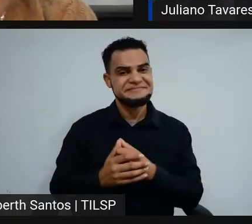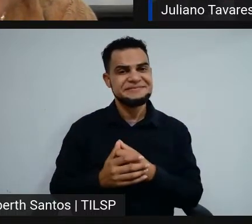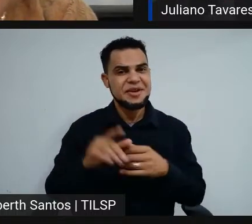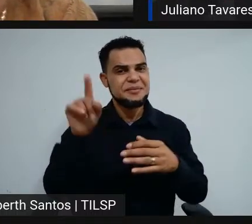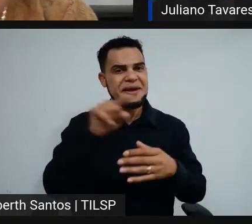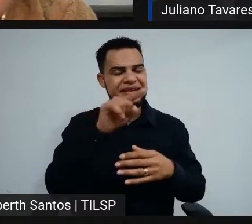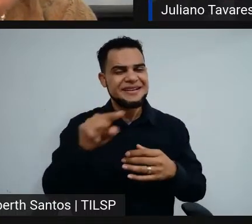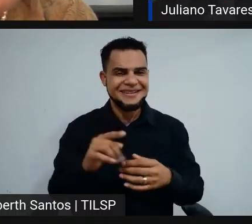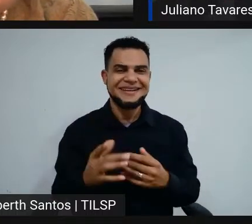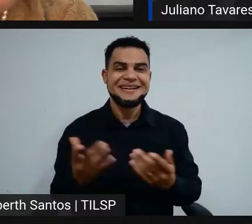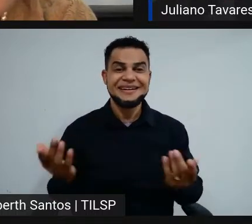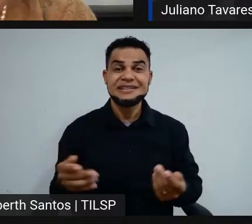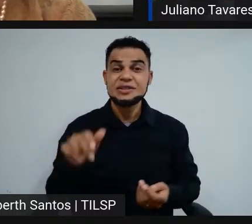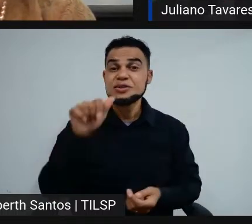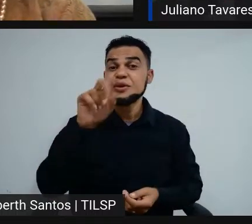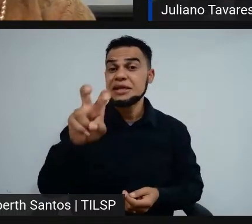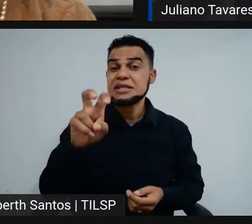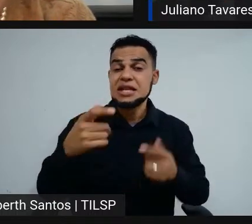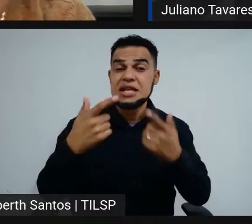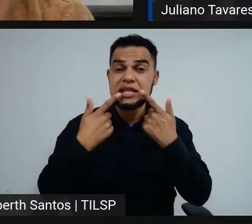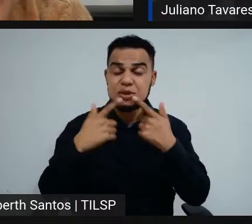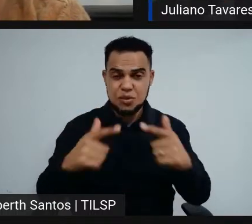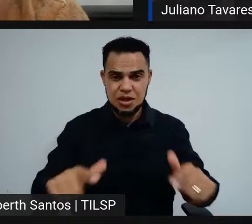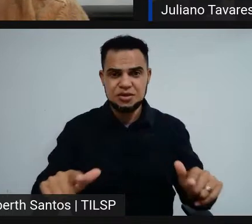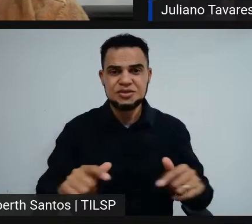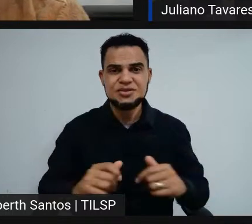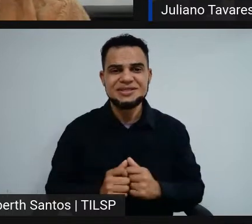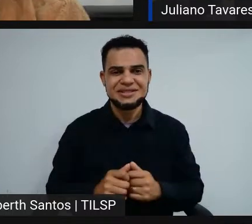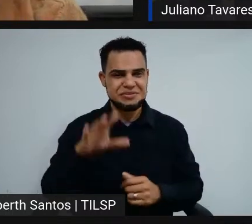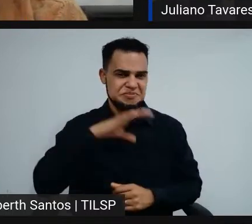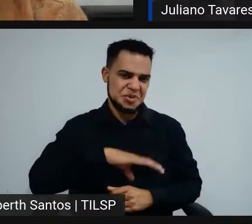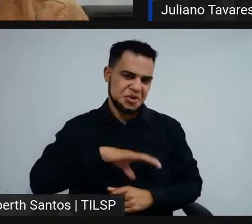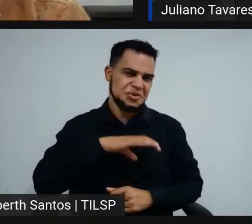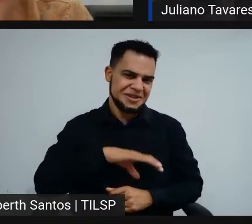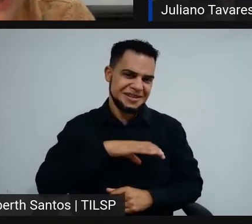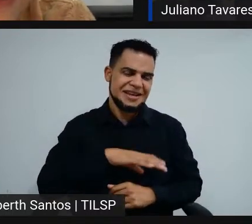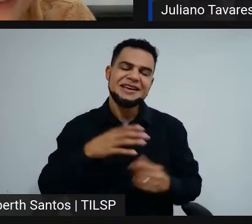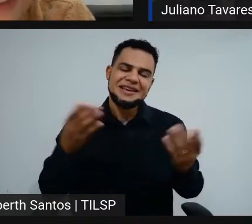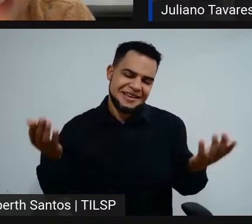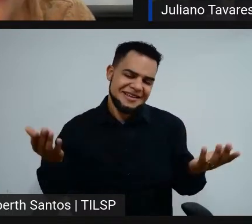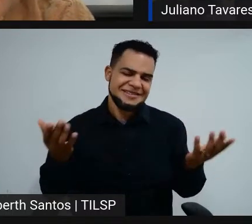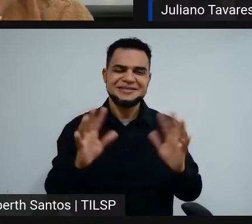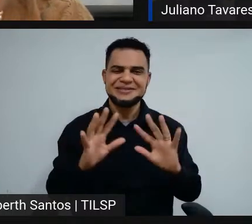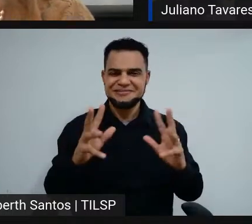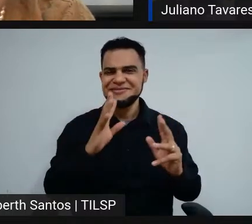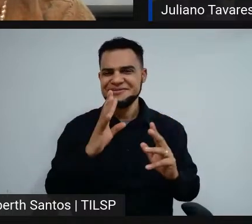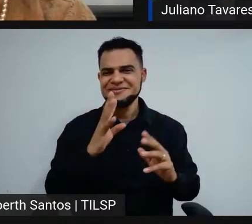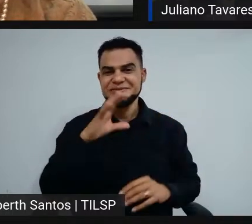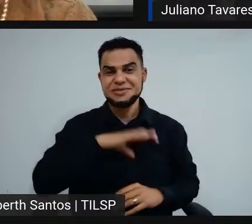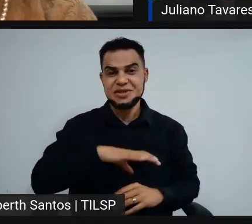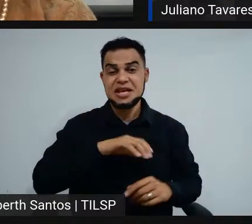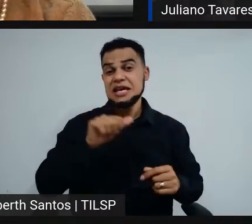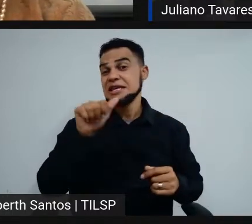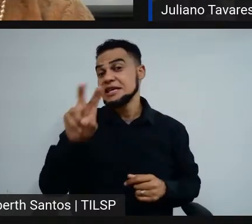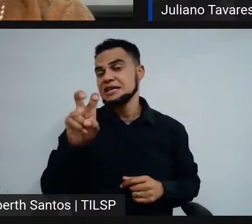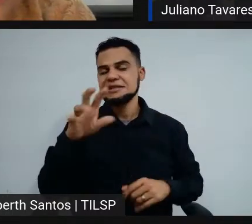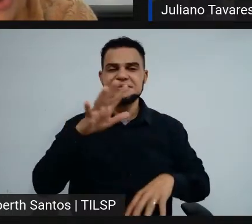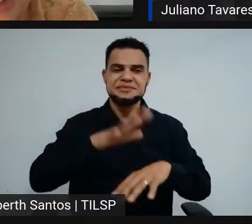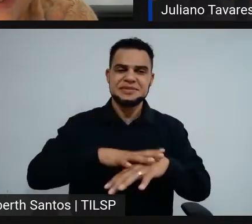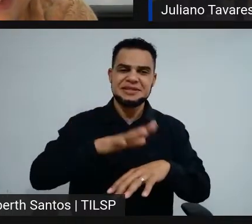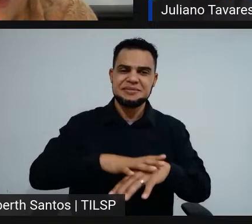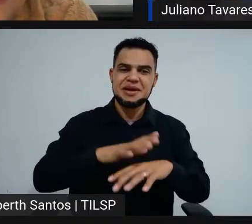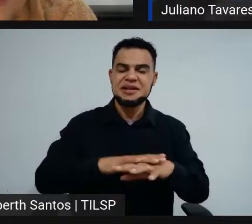15 questões de linguagens, mais comumente chamadas de língua portuguesa, que o pessoal chama, 15 questões de matemática e suas